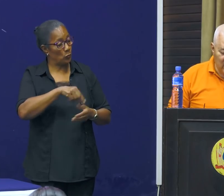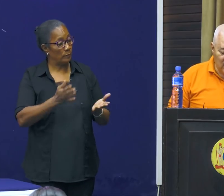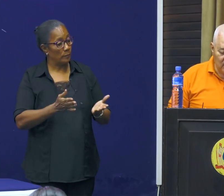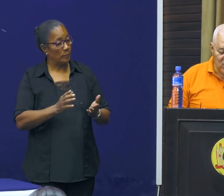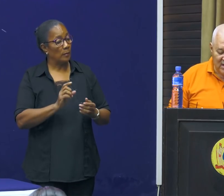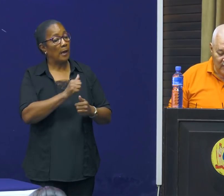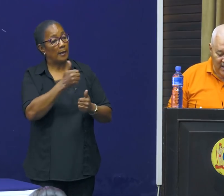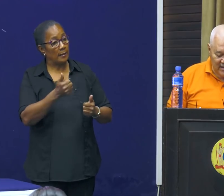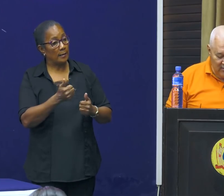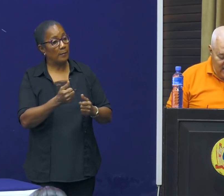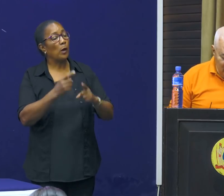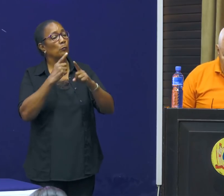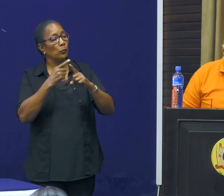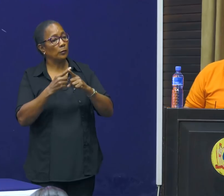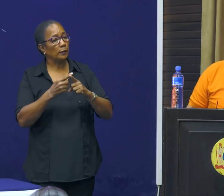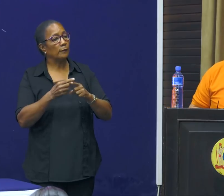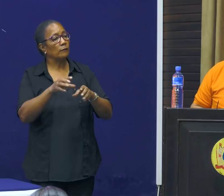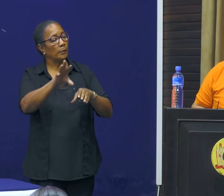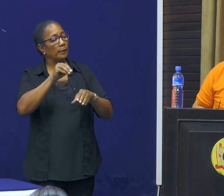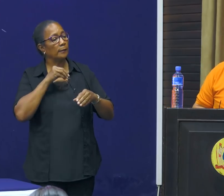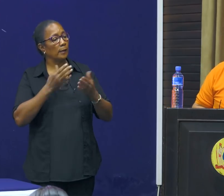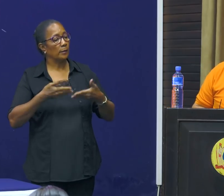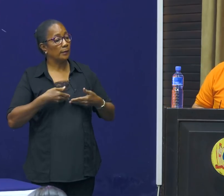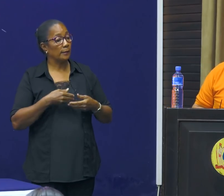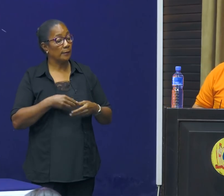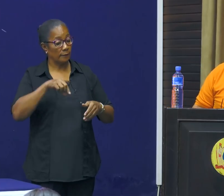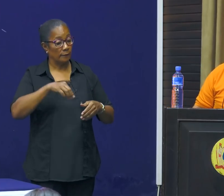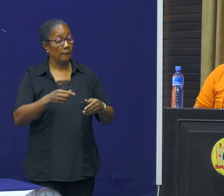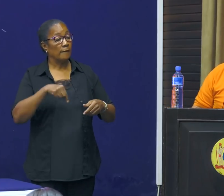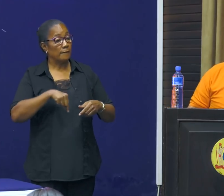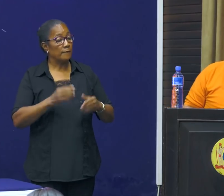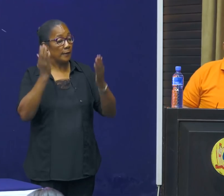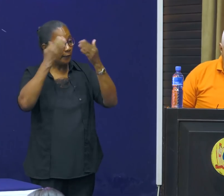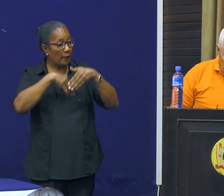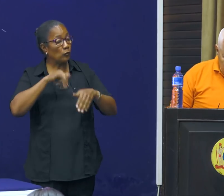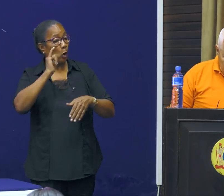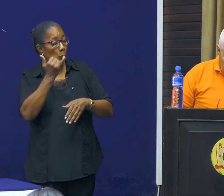alleen maar positieve berichten hebben gehad. vanavond staat er weer een vlucht.